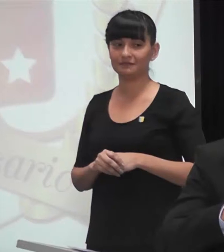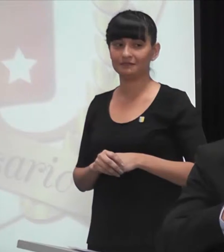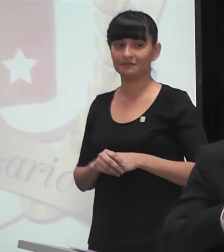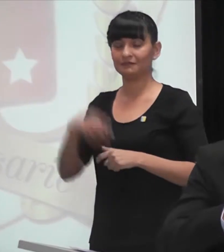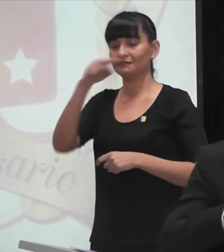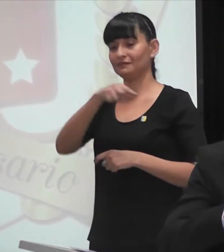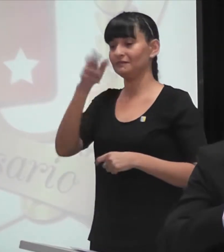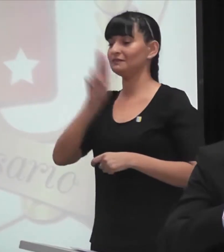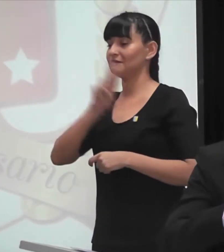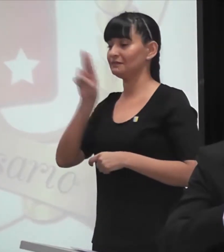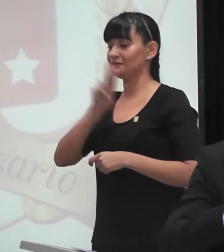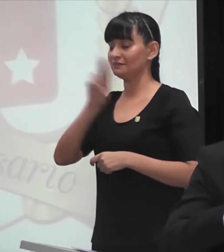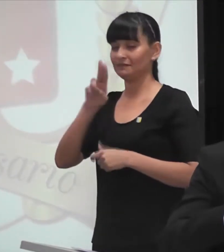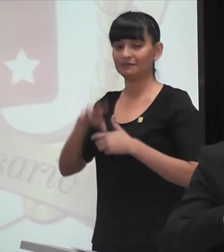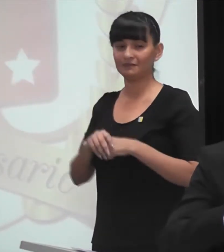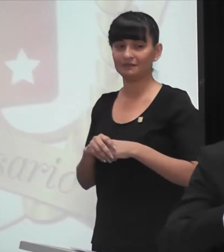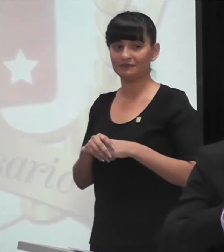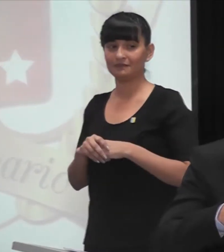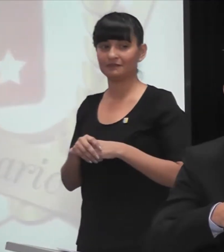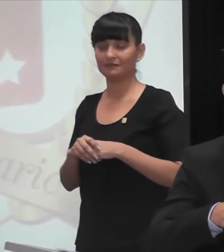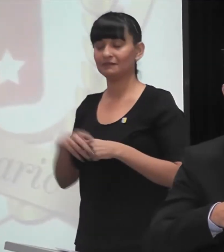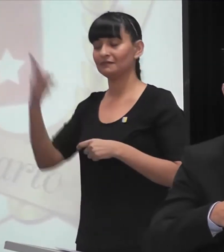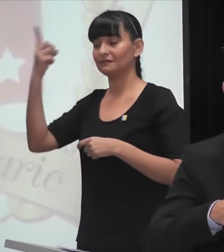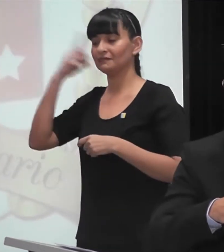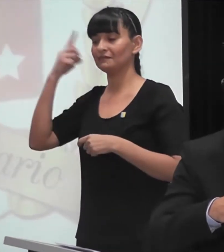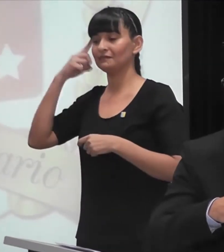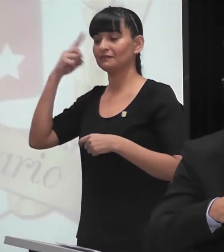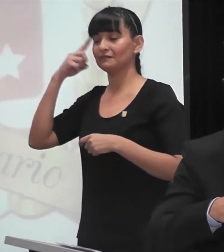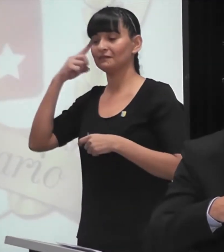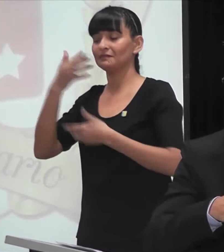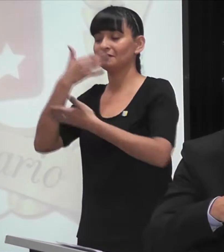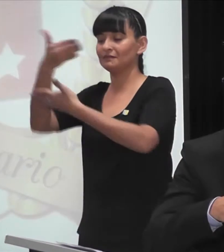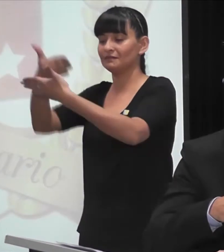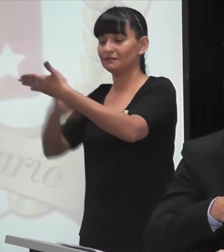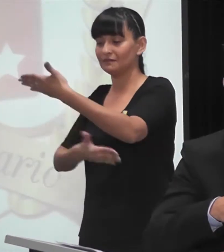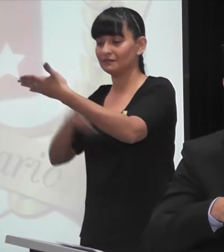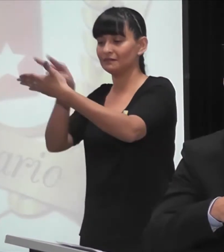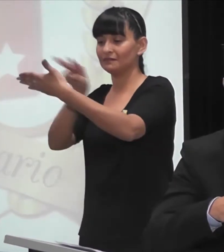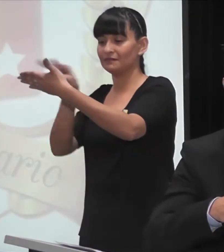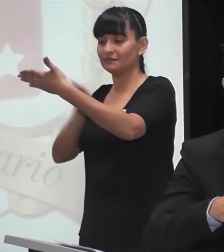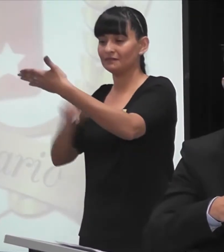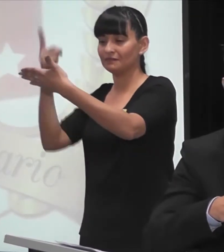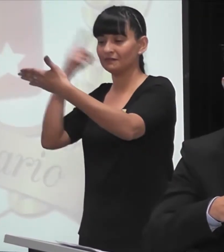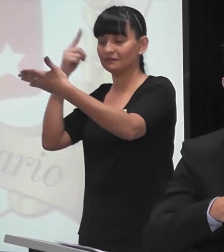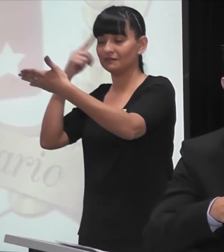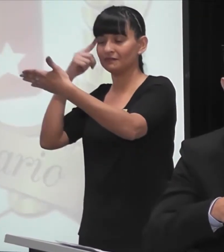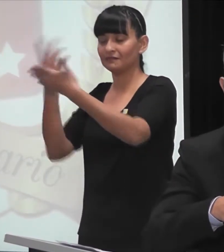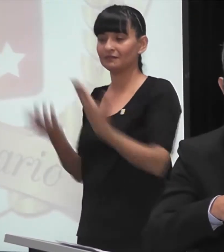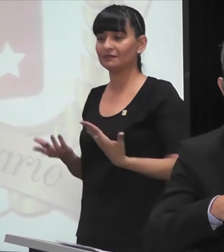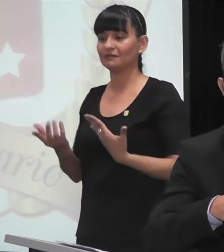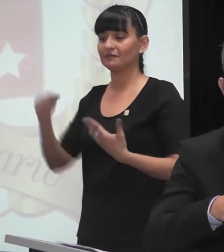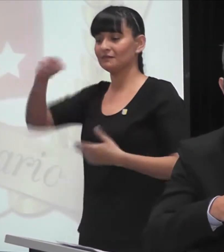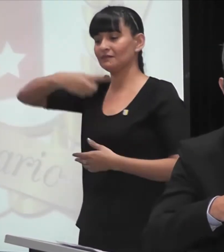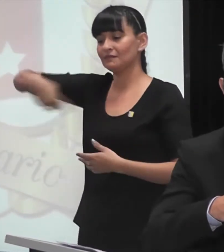La verdad que me parecía importante hacer una breve reflexión sobre cómo